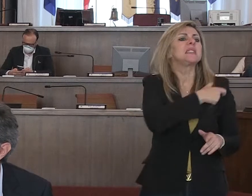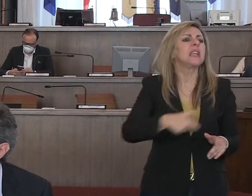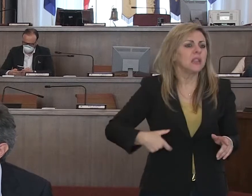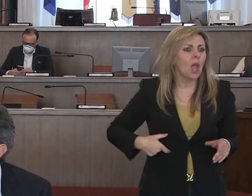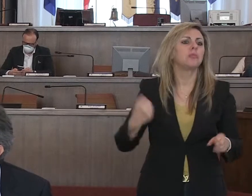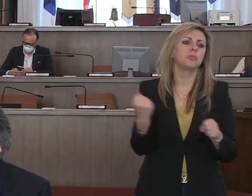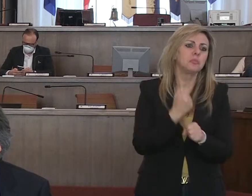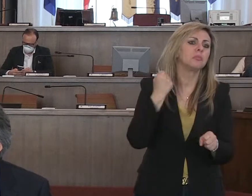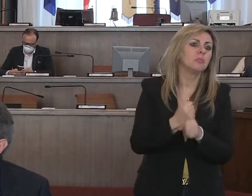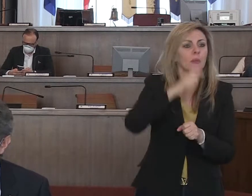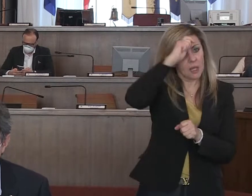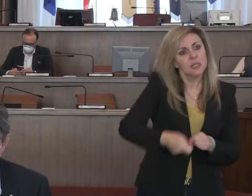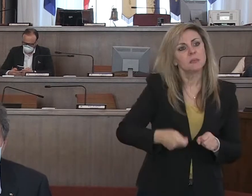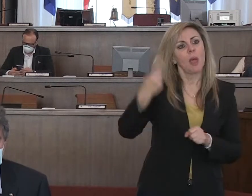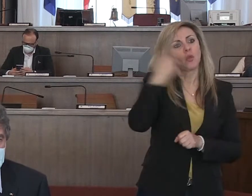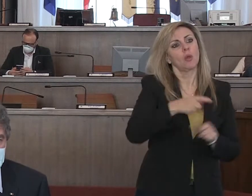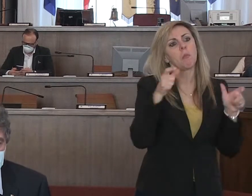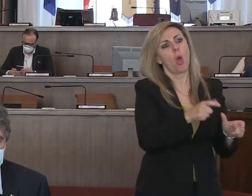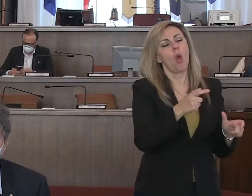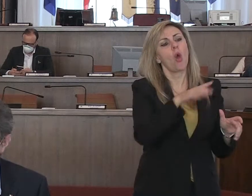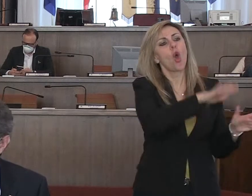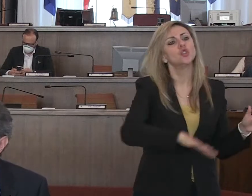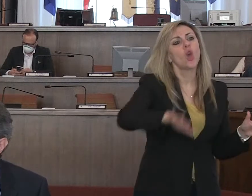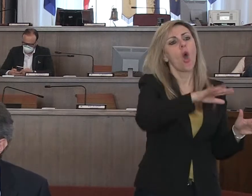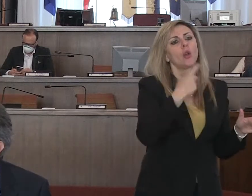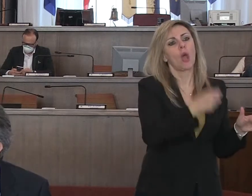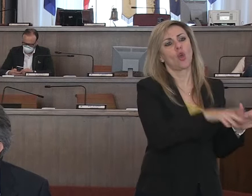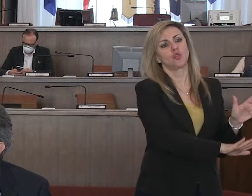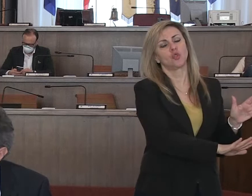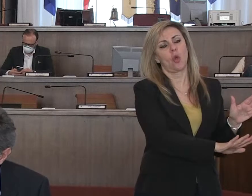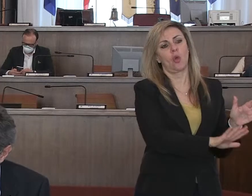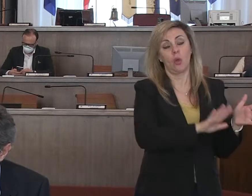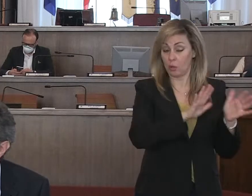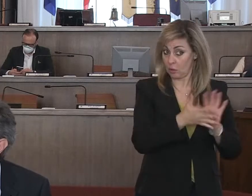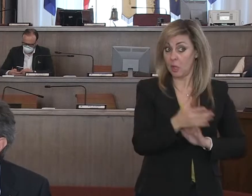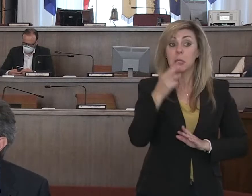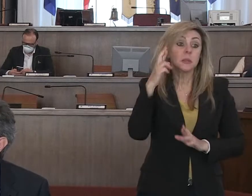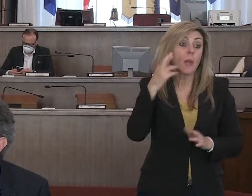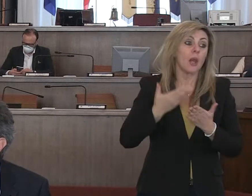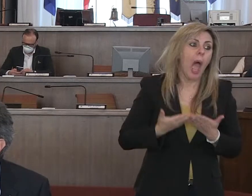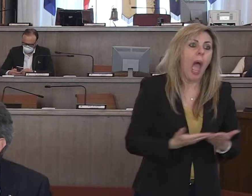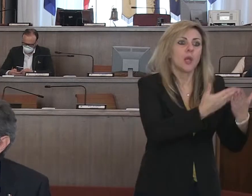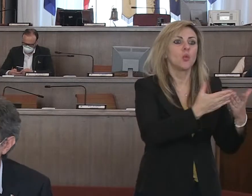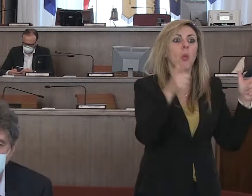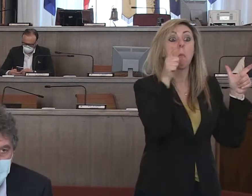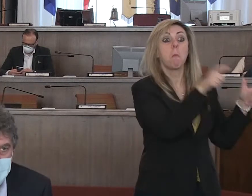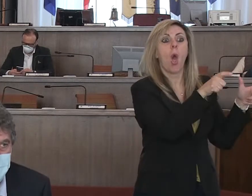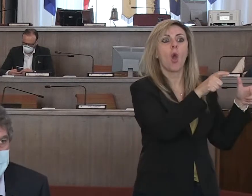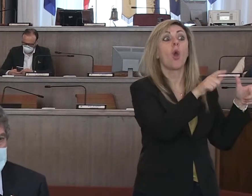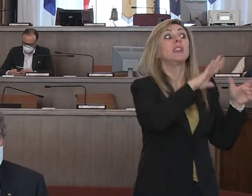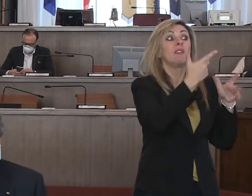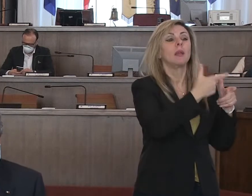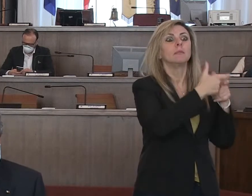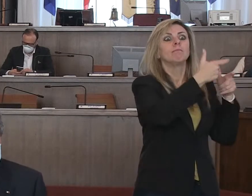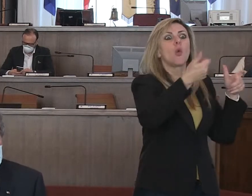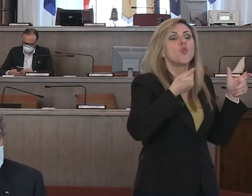territorio a farla rispettare e io spero che questo possa aiutare quella zona dove c'era un focolaio